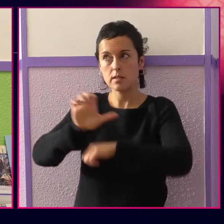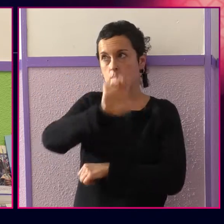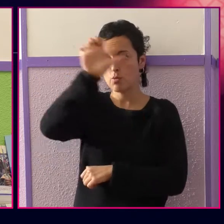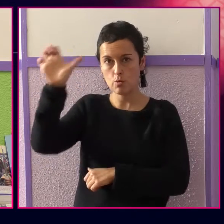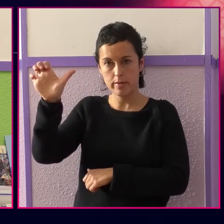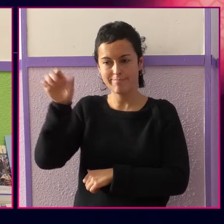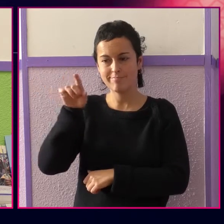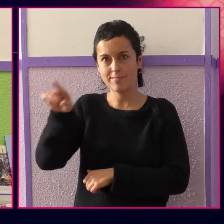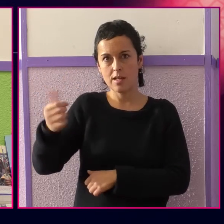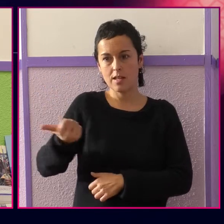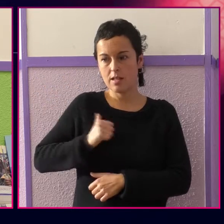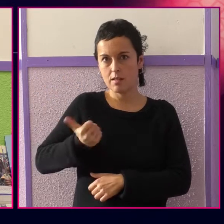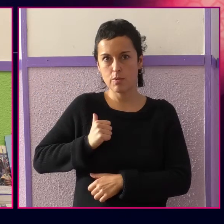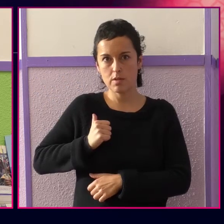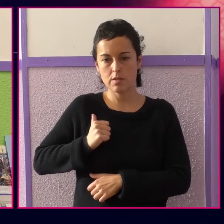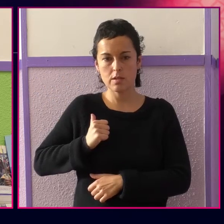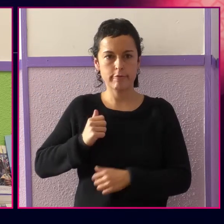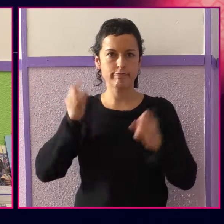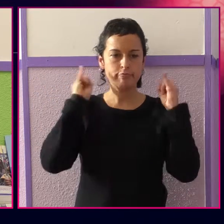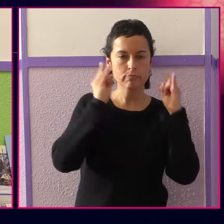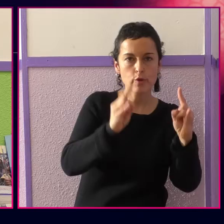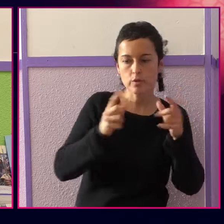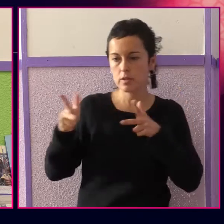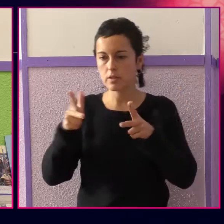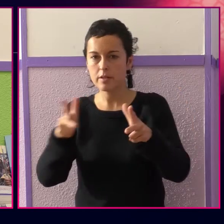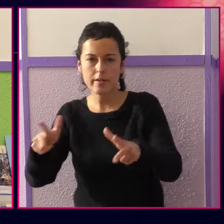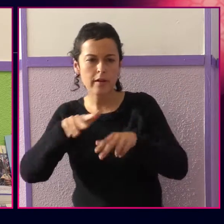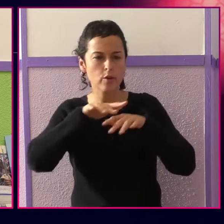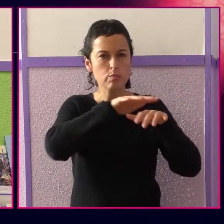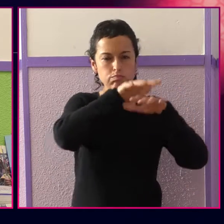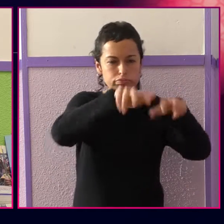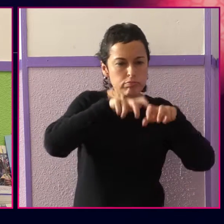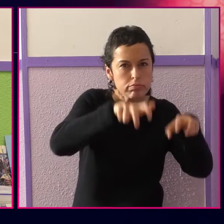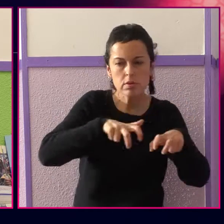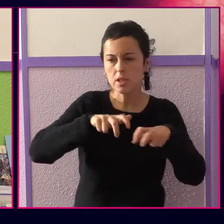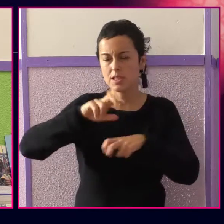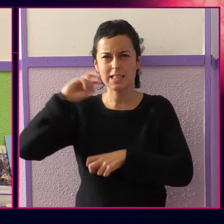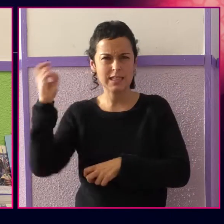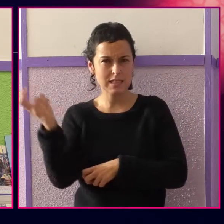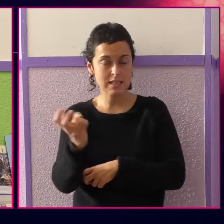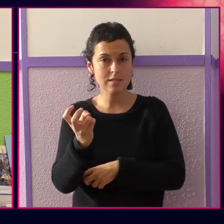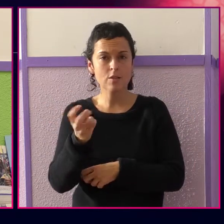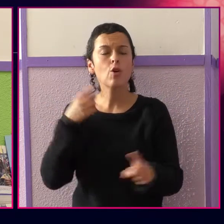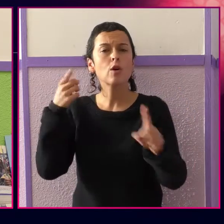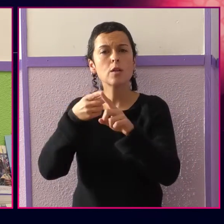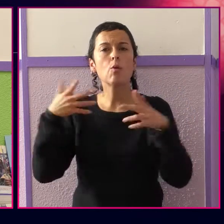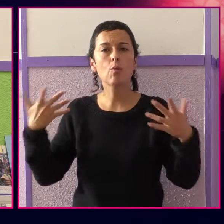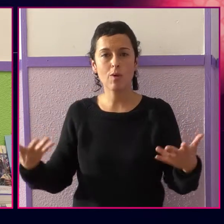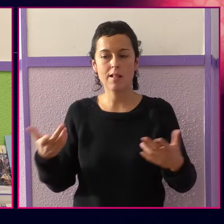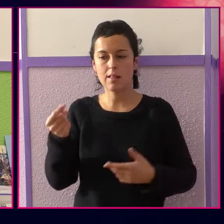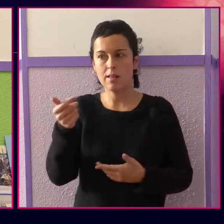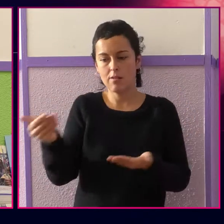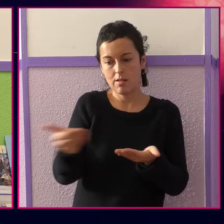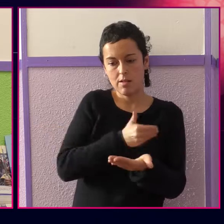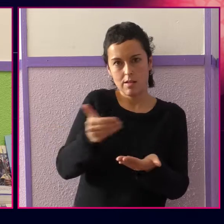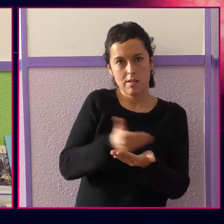transnacionales norteamericanas y europeas que explotan hasta el agotamiento, bosques, ríos, campos y las entrañas de la tierra.